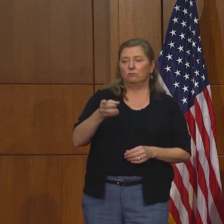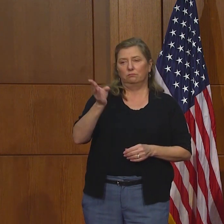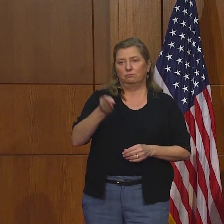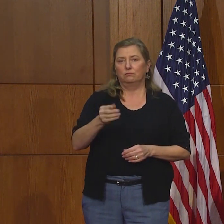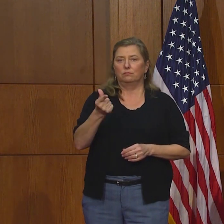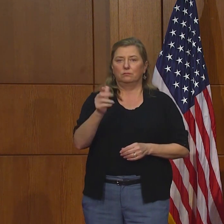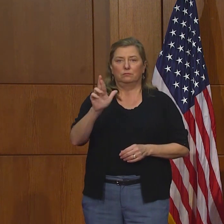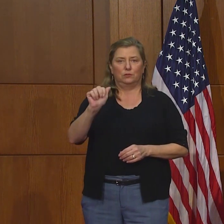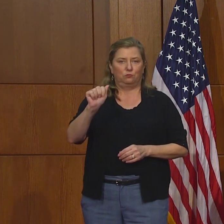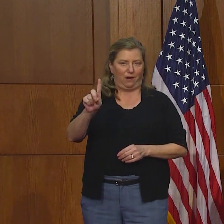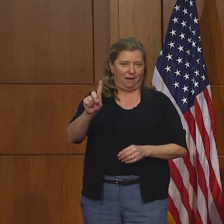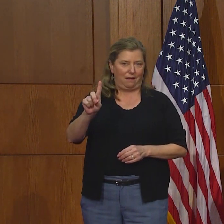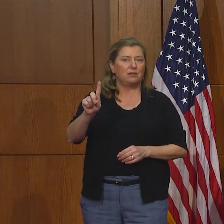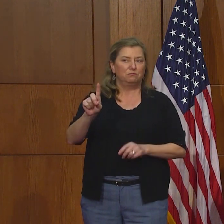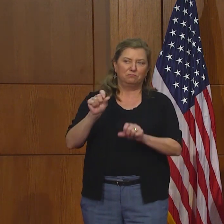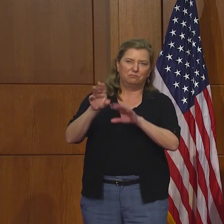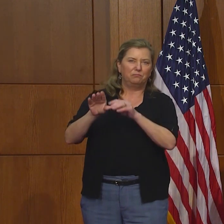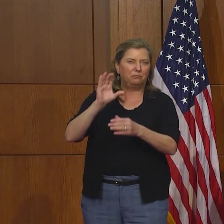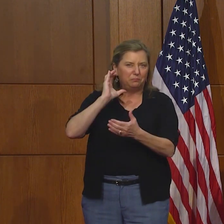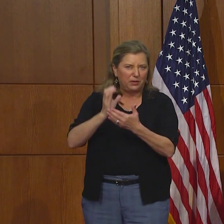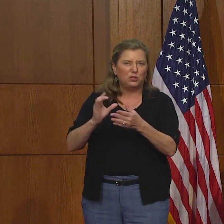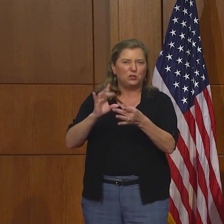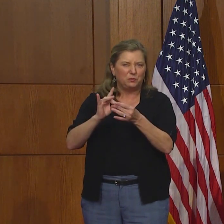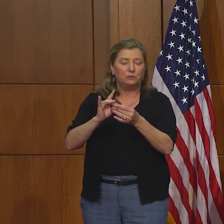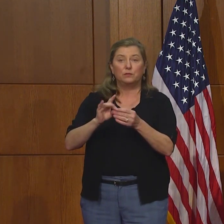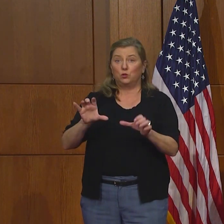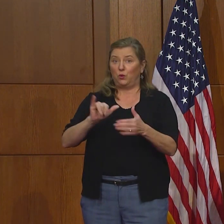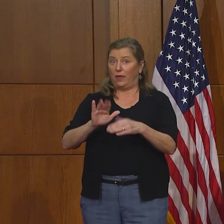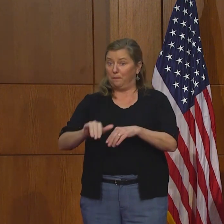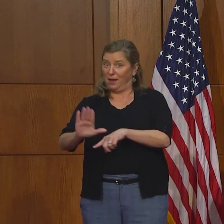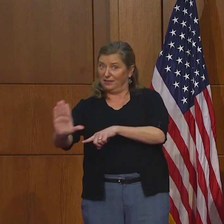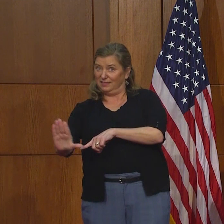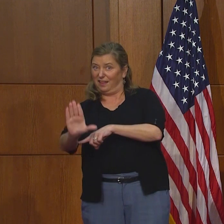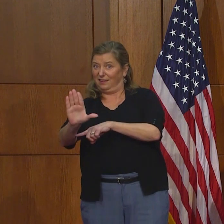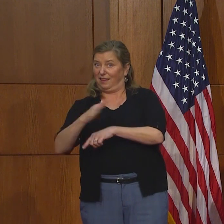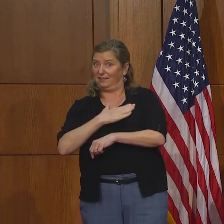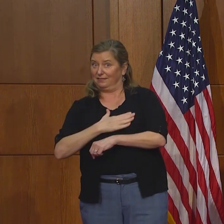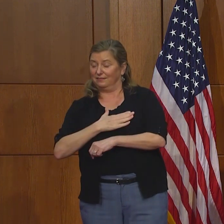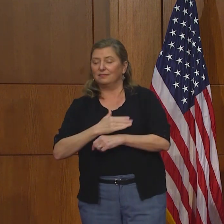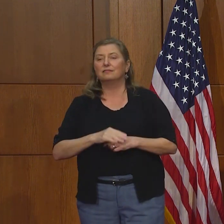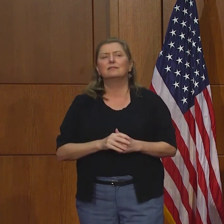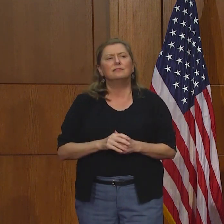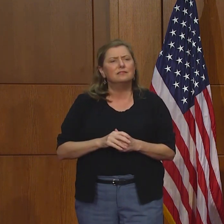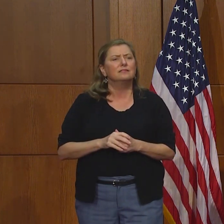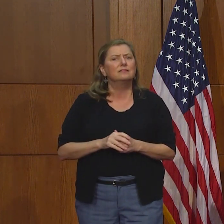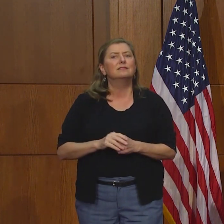Grad, G-R-A-D. Por favor, haga esto antes del domingo.